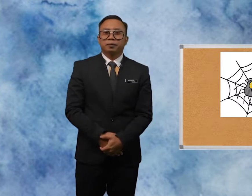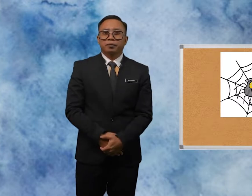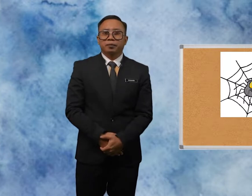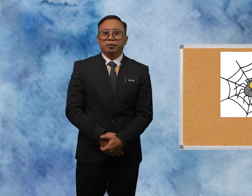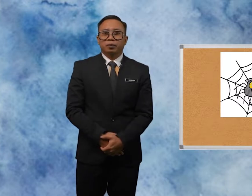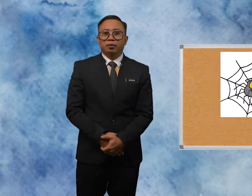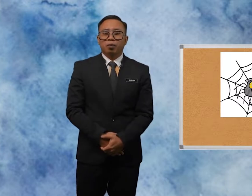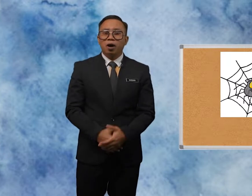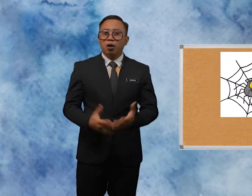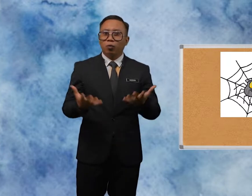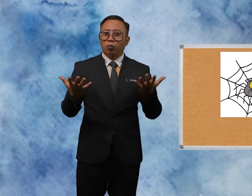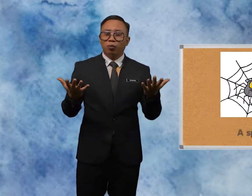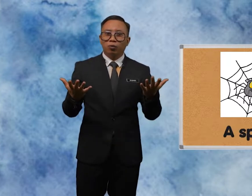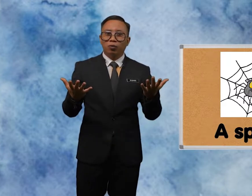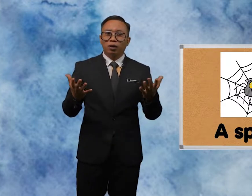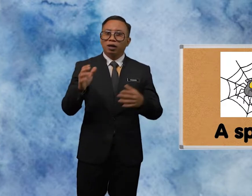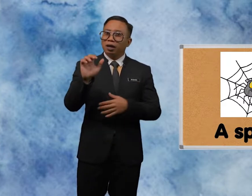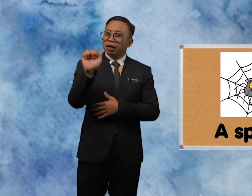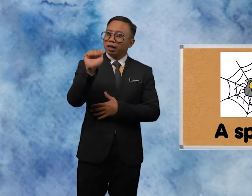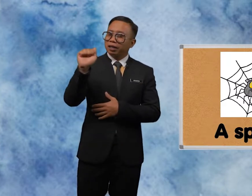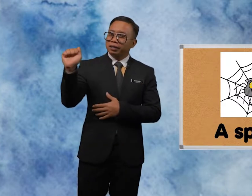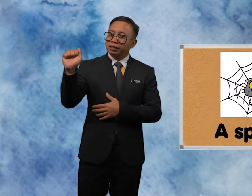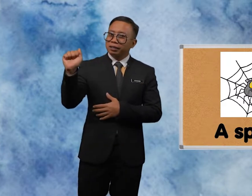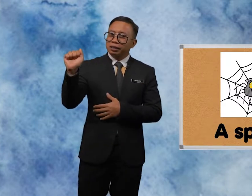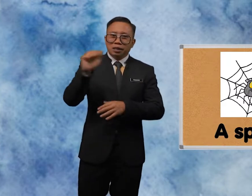Wow A Spider